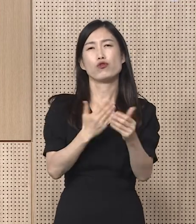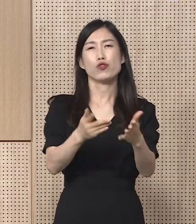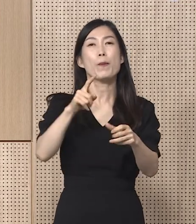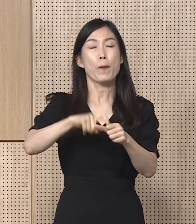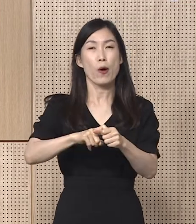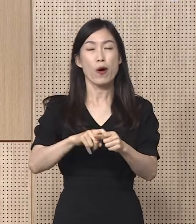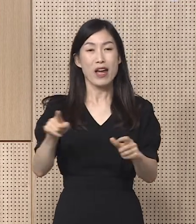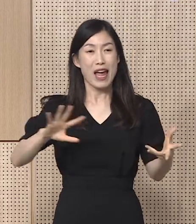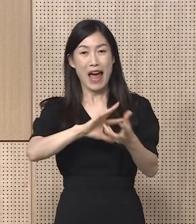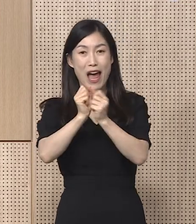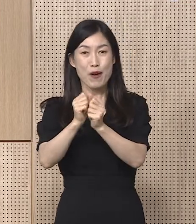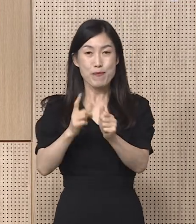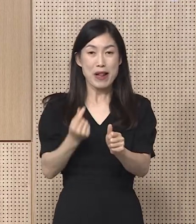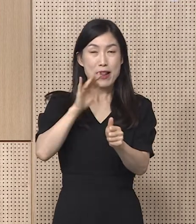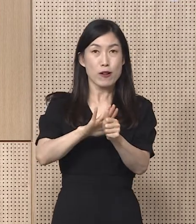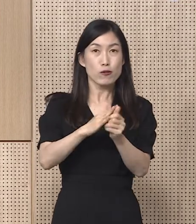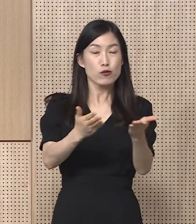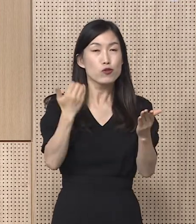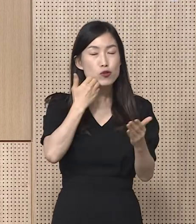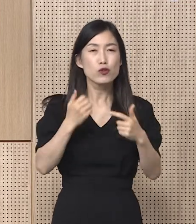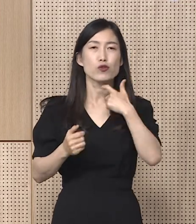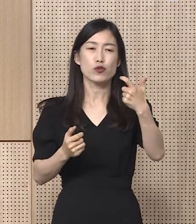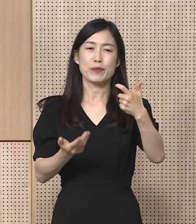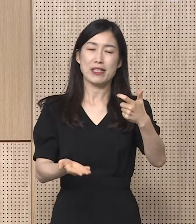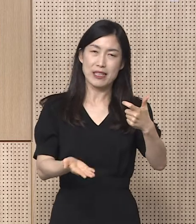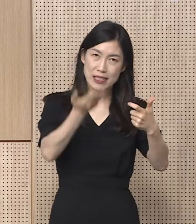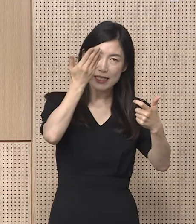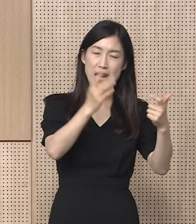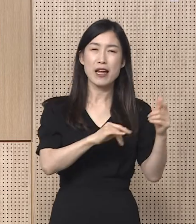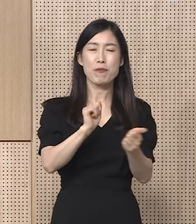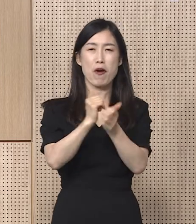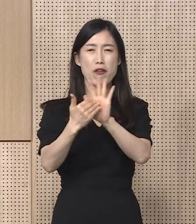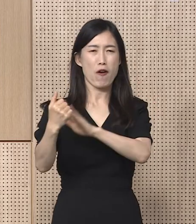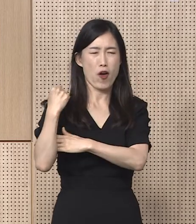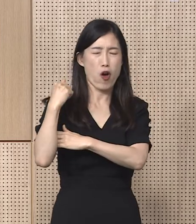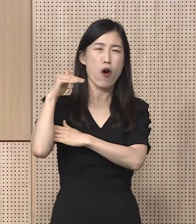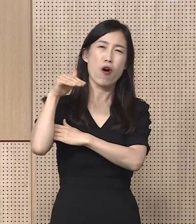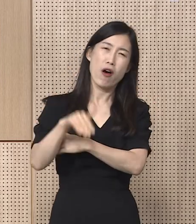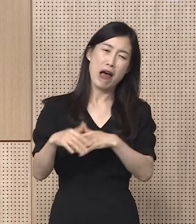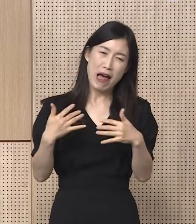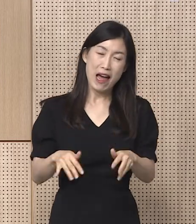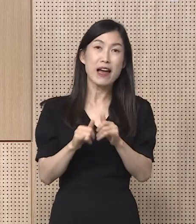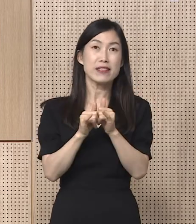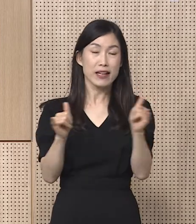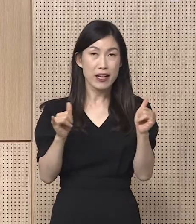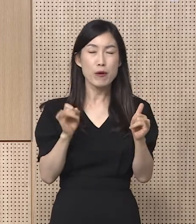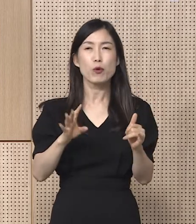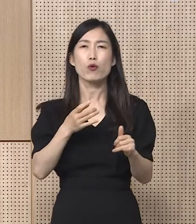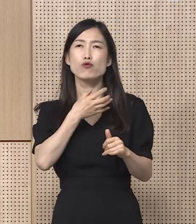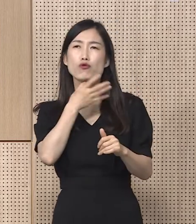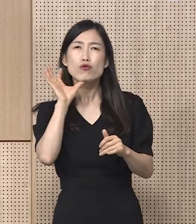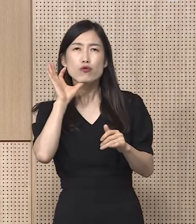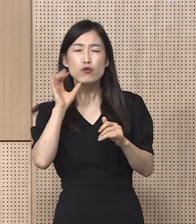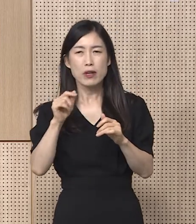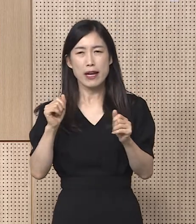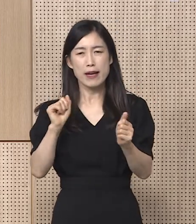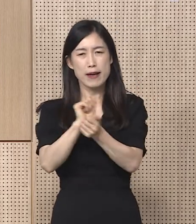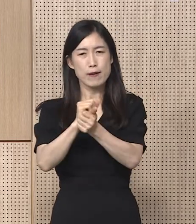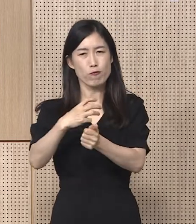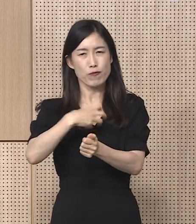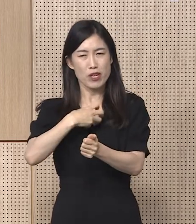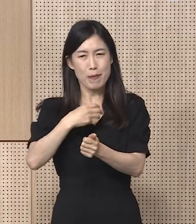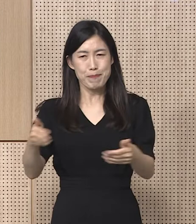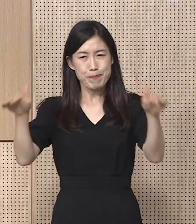패스트트랙 대상은 60세 이상 고위험군, 면역자하자, 그리고 고위연령층이 주로 있는 감염 취약시설